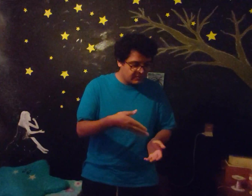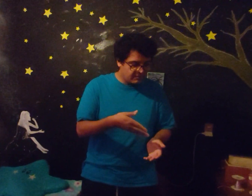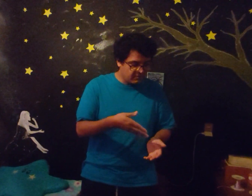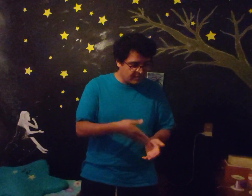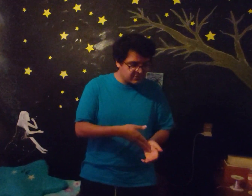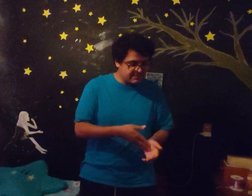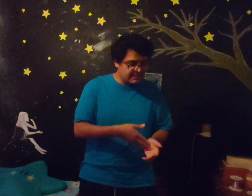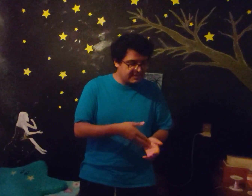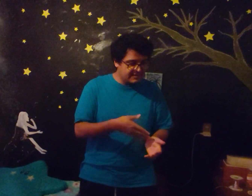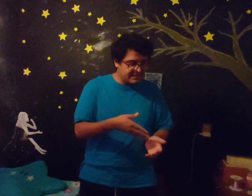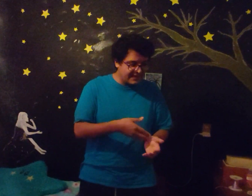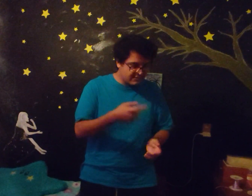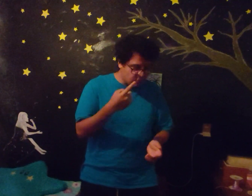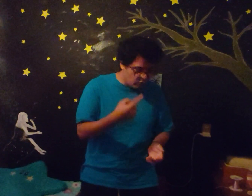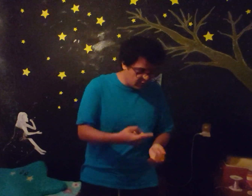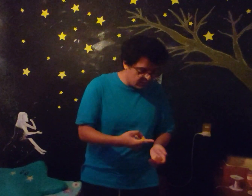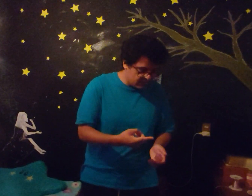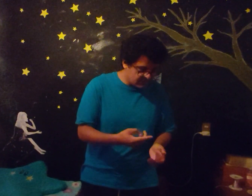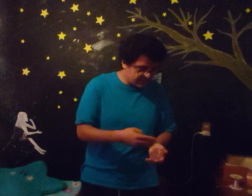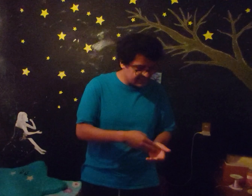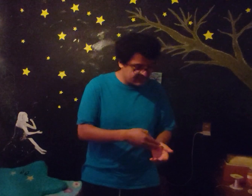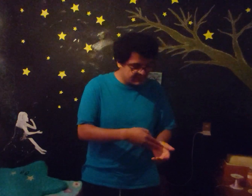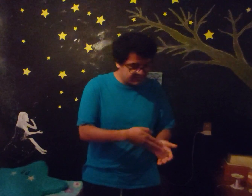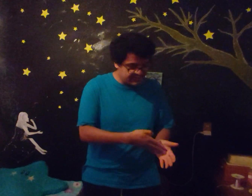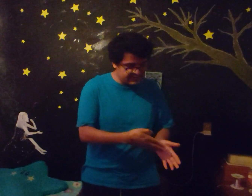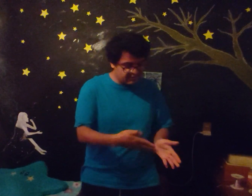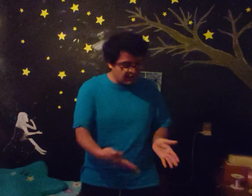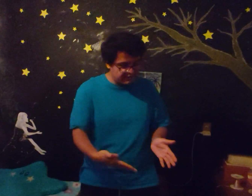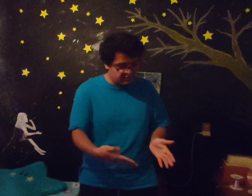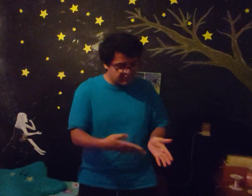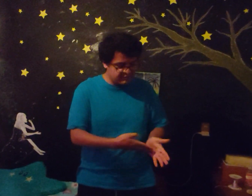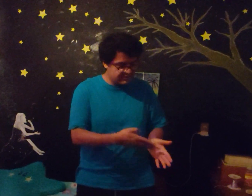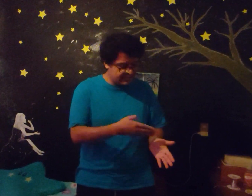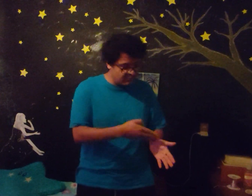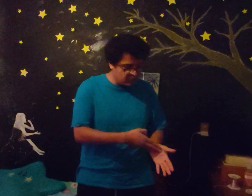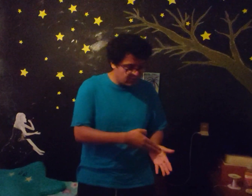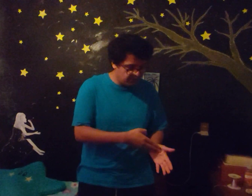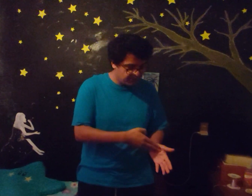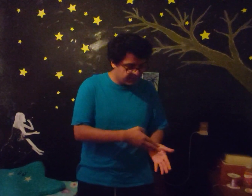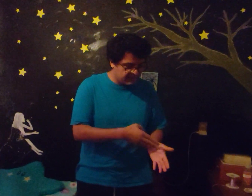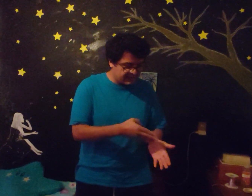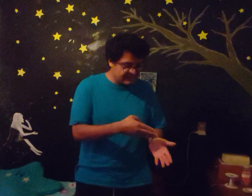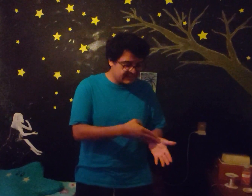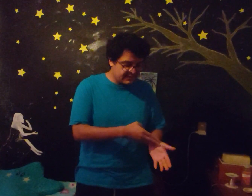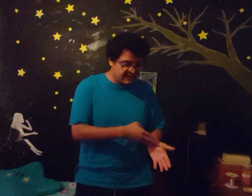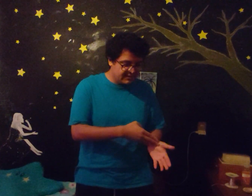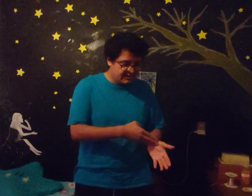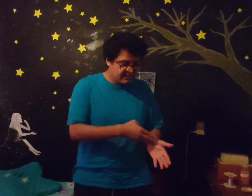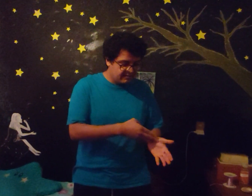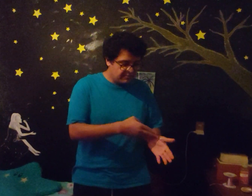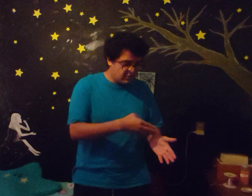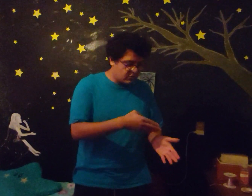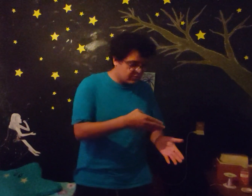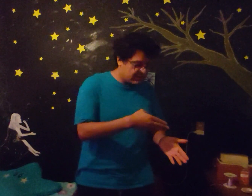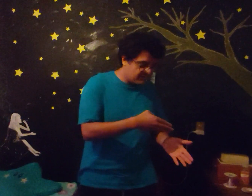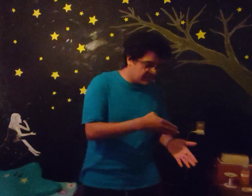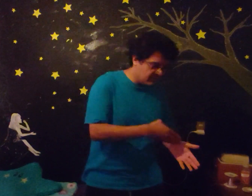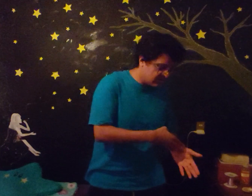Lo vamos a hacer en esta LAN 1, o sea, ya está, debería de ser el 4 Pero vamos a hacer el 1 en HD Pero con servidor,